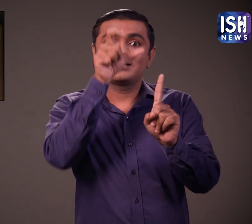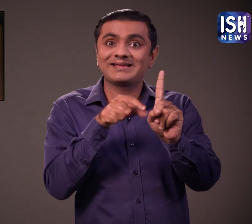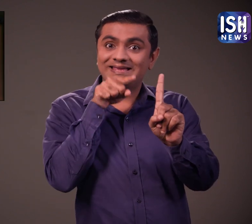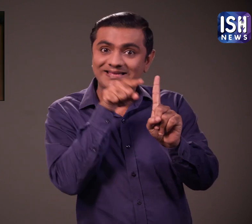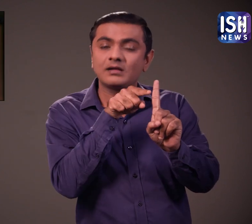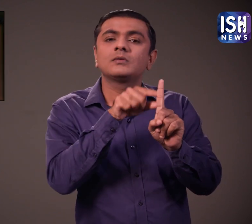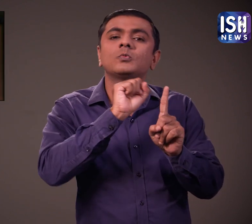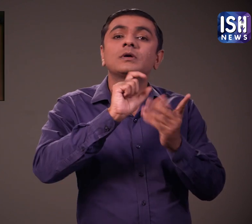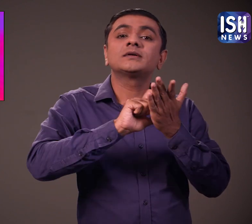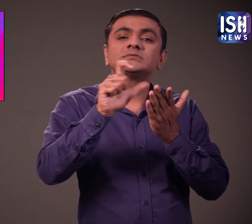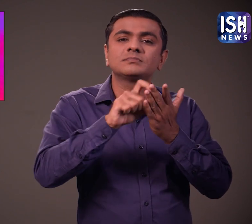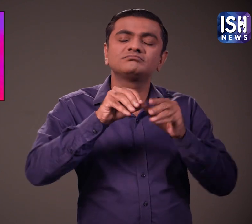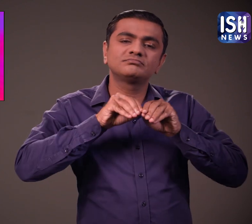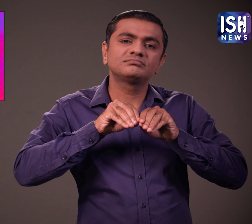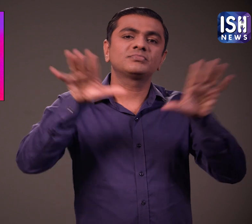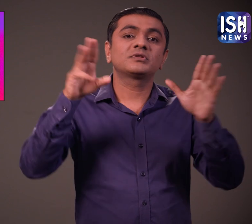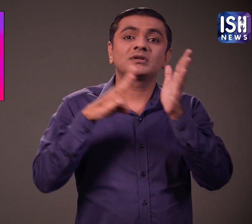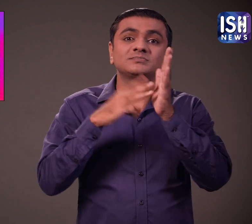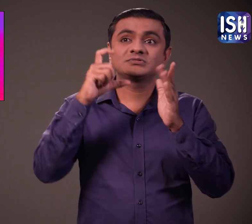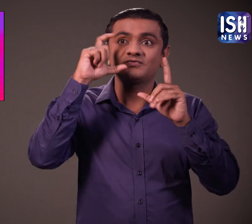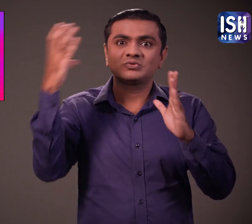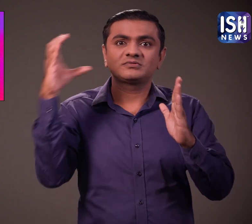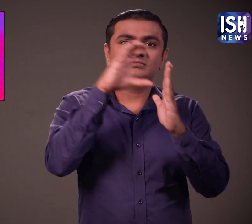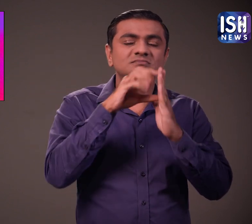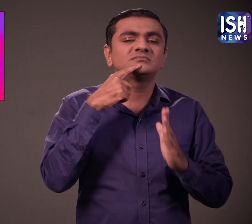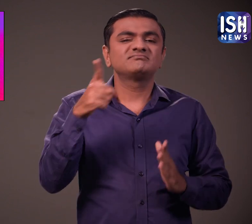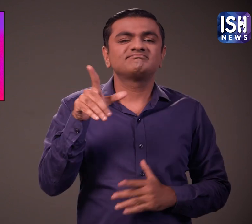तस्वीर के साथ खबर साजा की और लिखा।